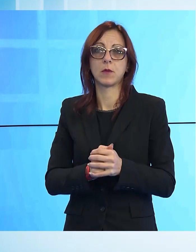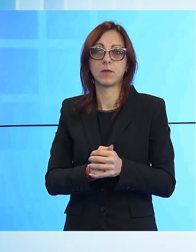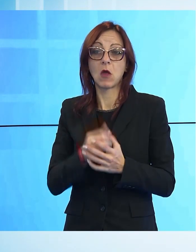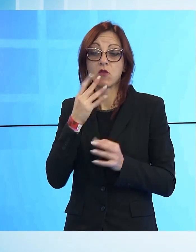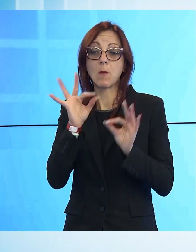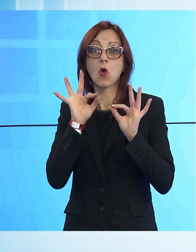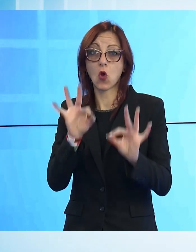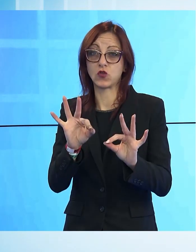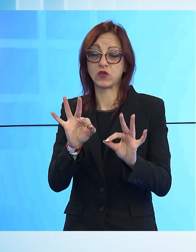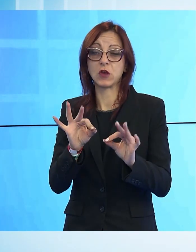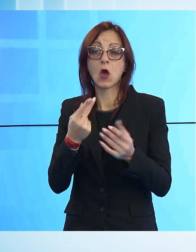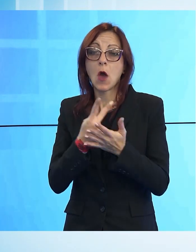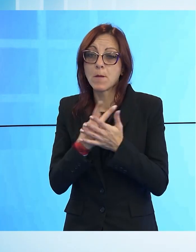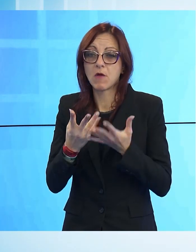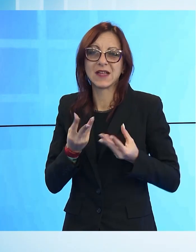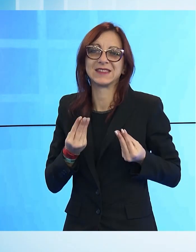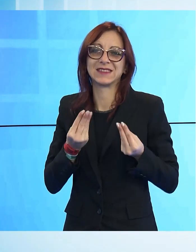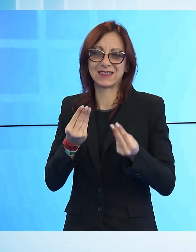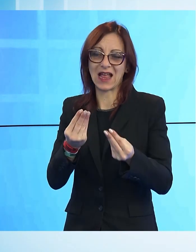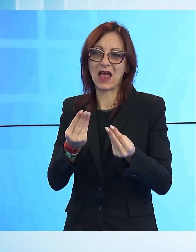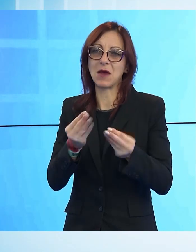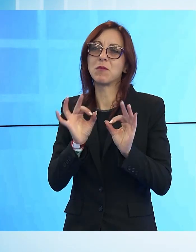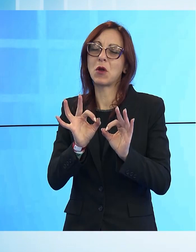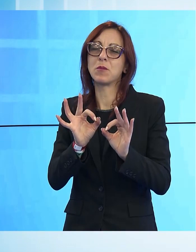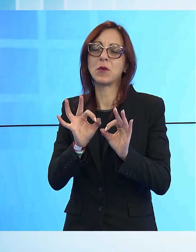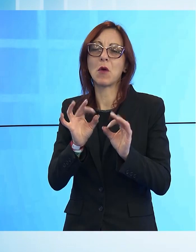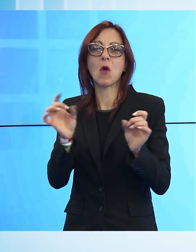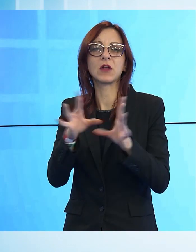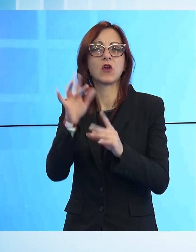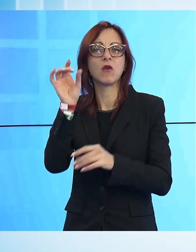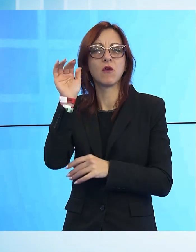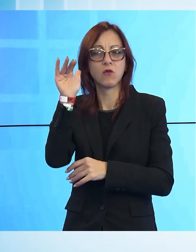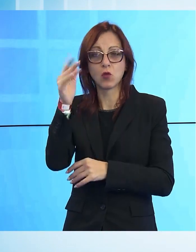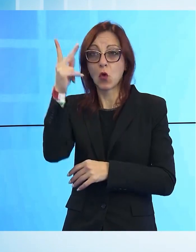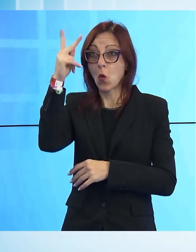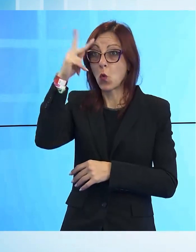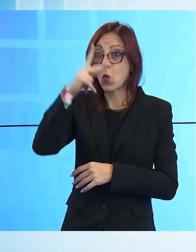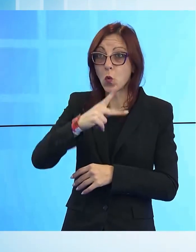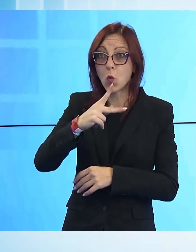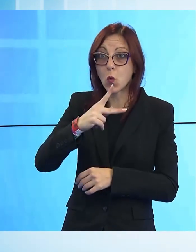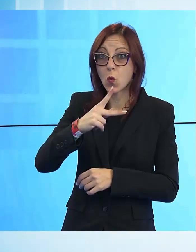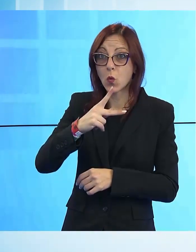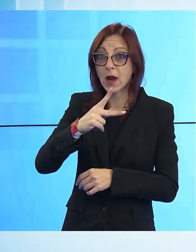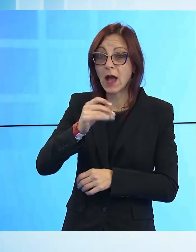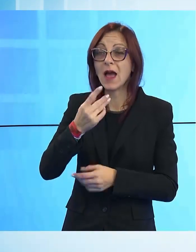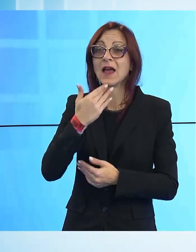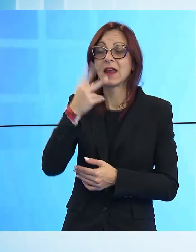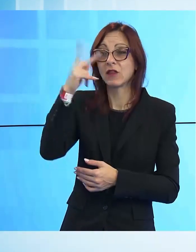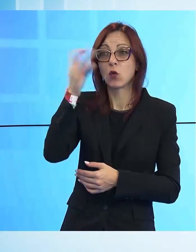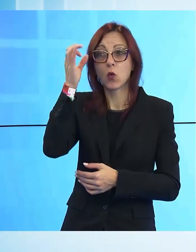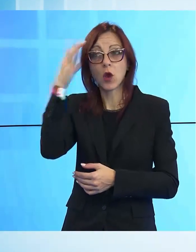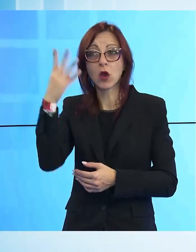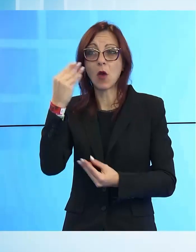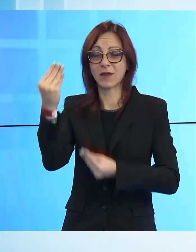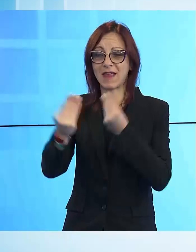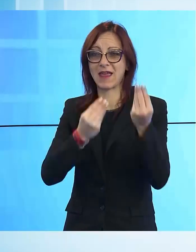abbiamo cercato di impostare per il futuro. Lucca, attraverso Lucca Comics & Games, ormai ha